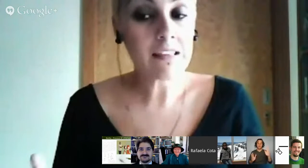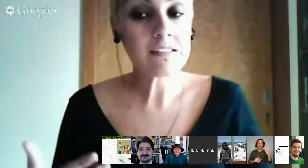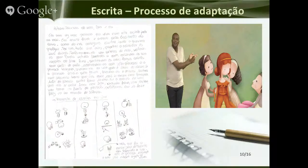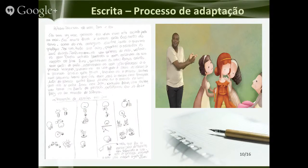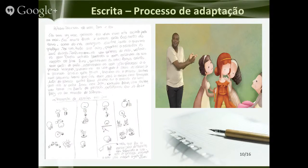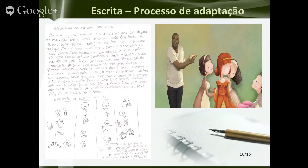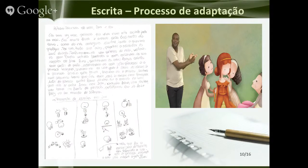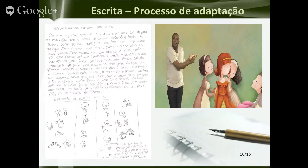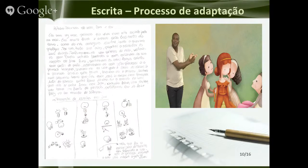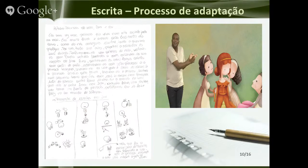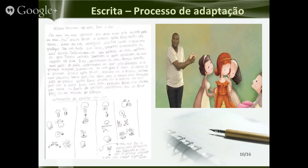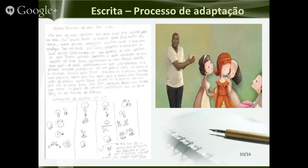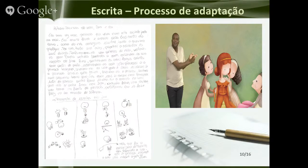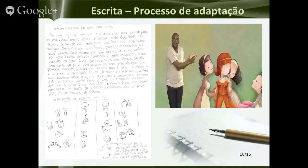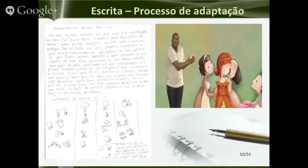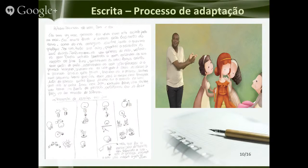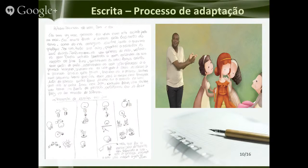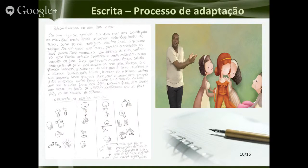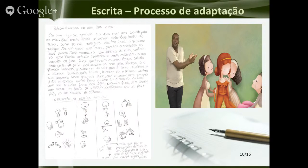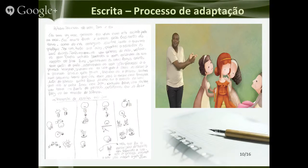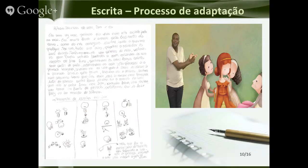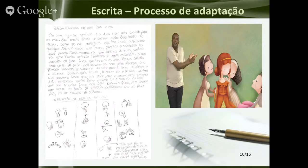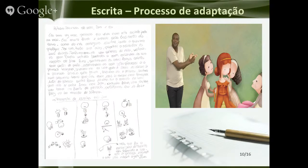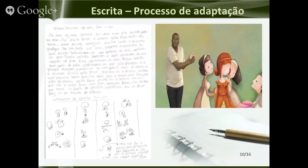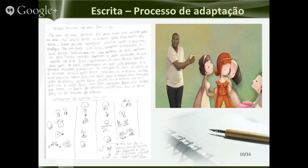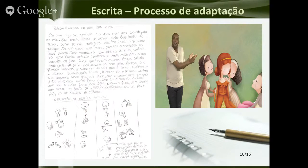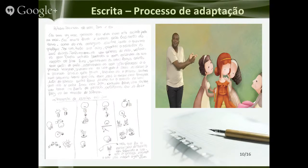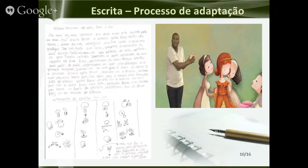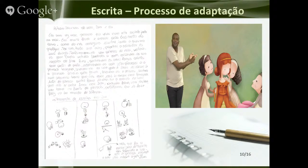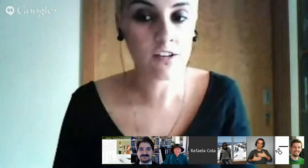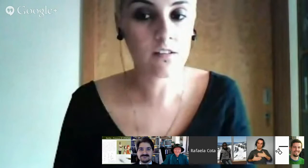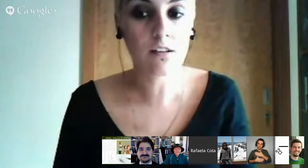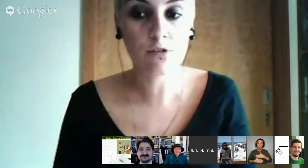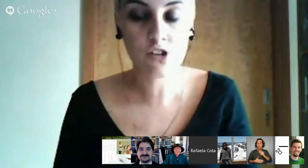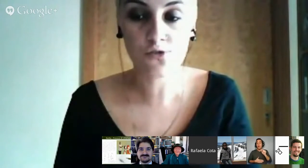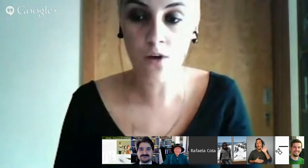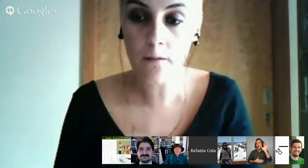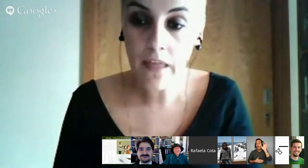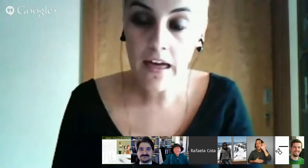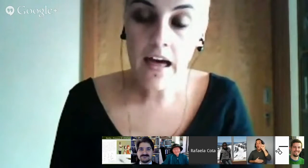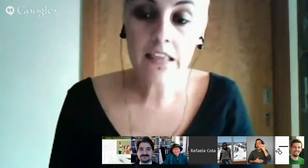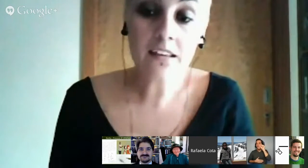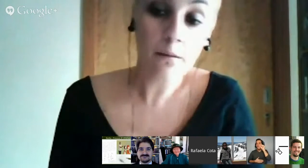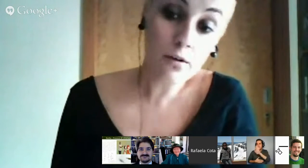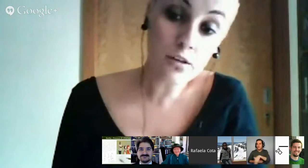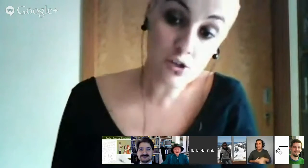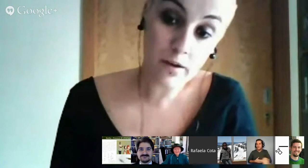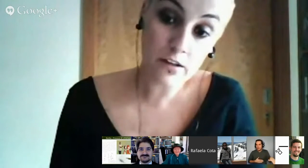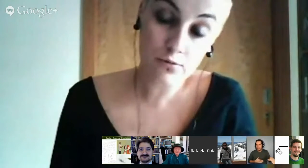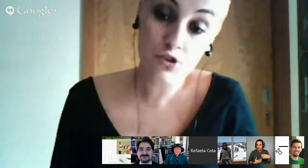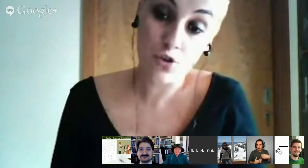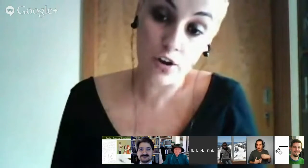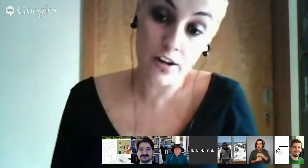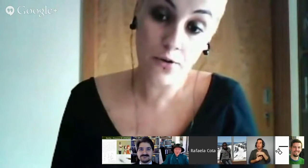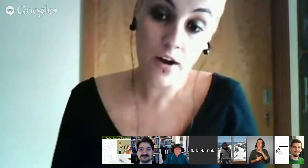além de sensibilizar os crianças ouvintes para a existência da surdez, para a existência da língua gestual, tem também outro aspecto histórico